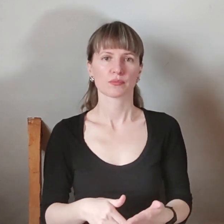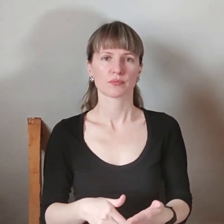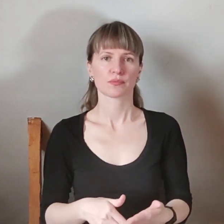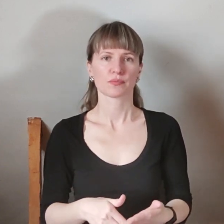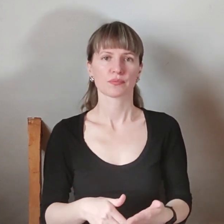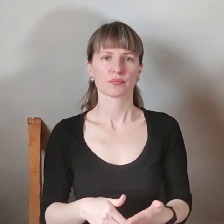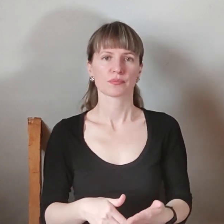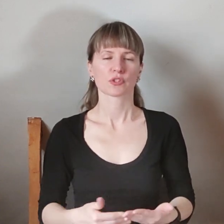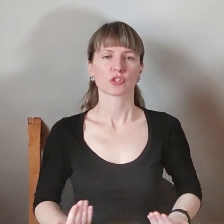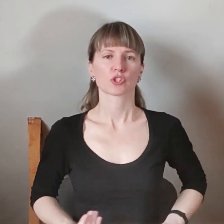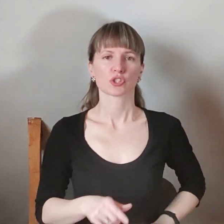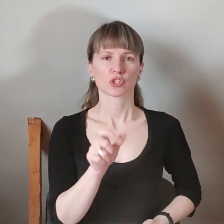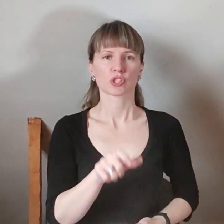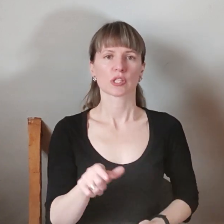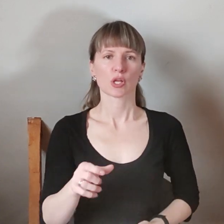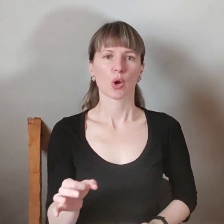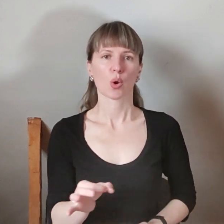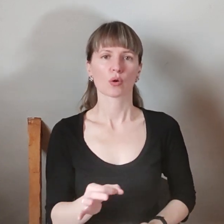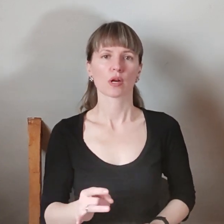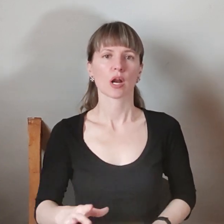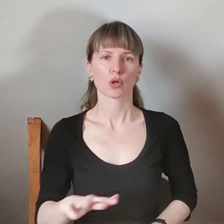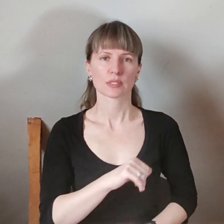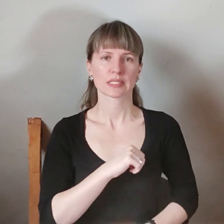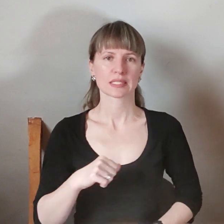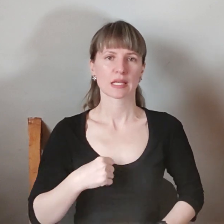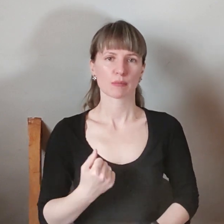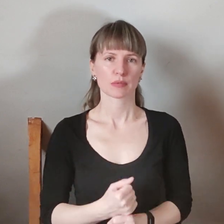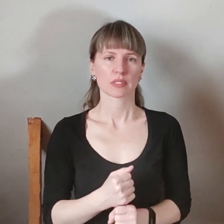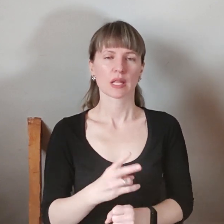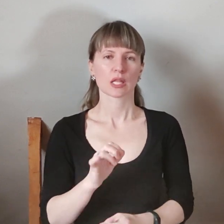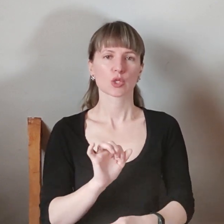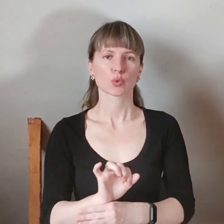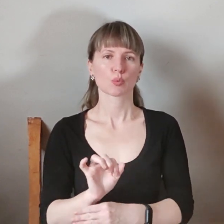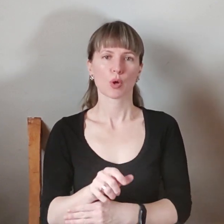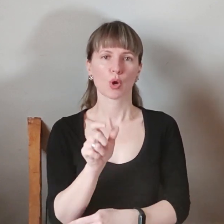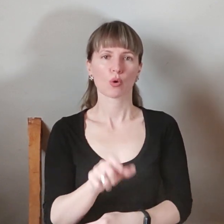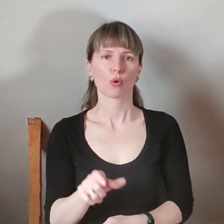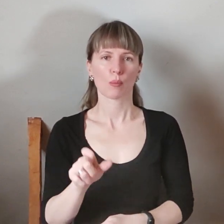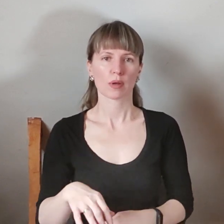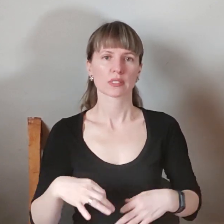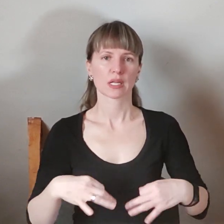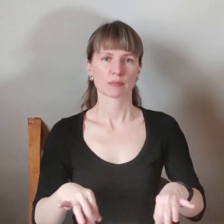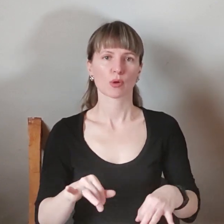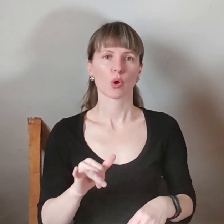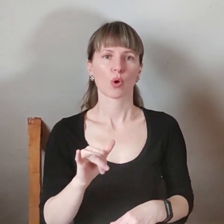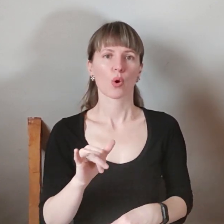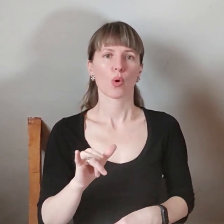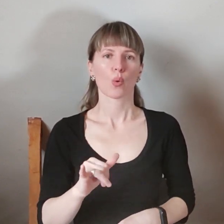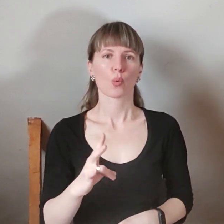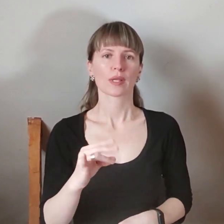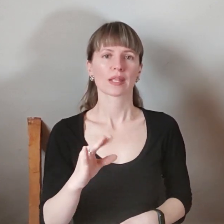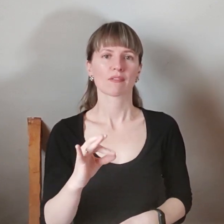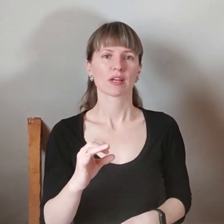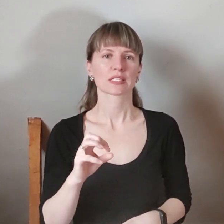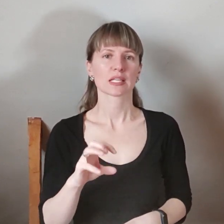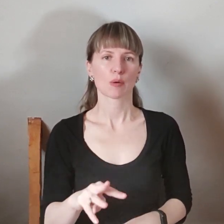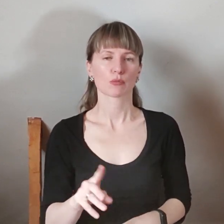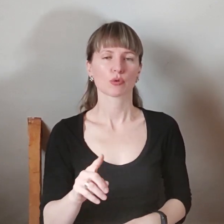Жителі Хортицького району самоорганізувалися на зупинці громадського транспорту універсам, аби допомагати теробороннім,